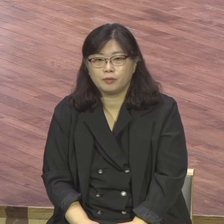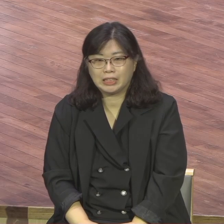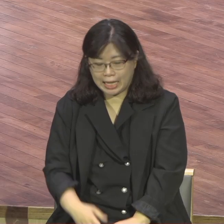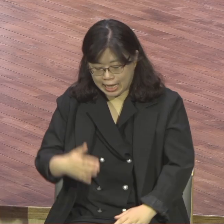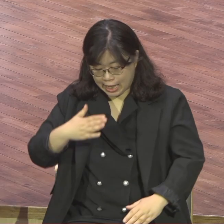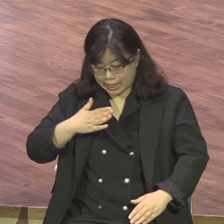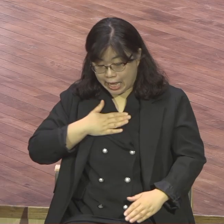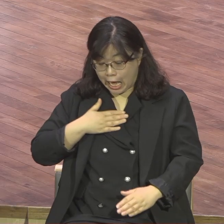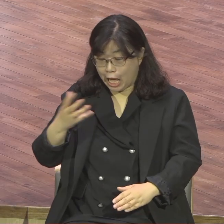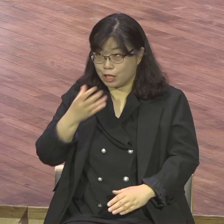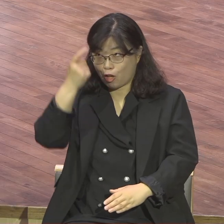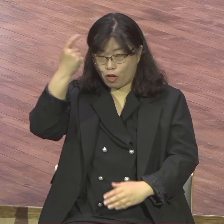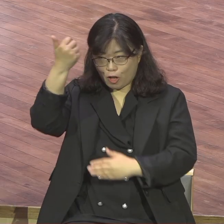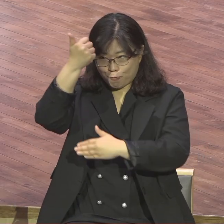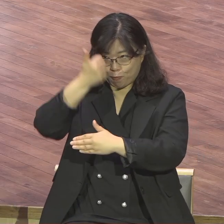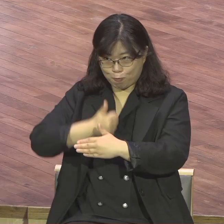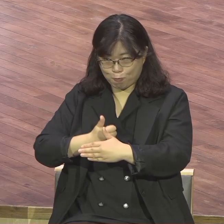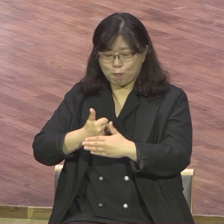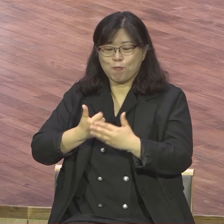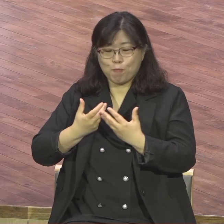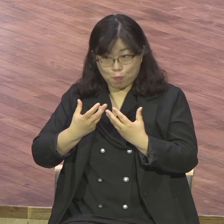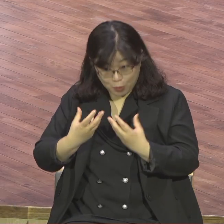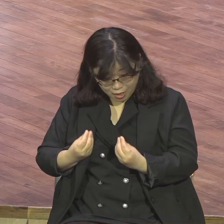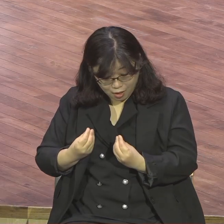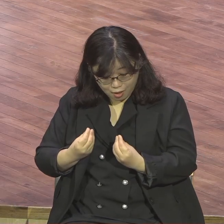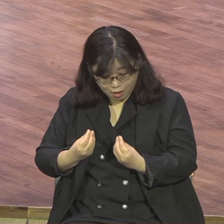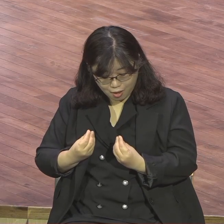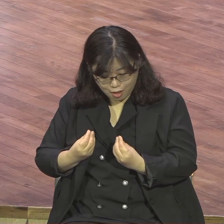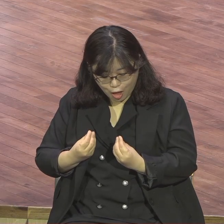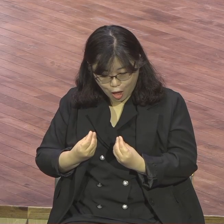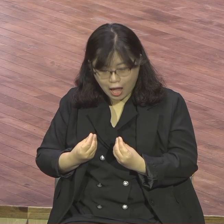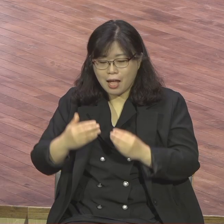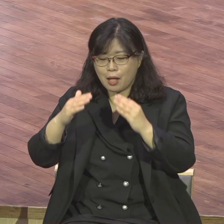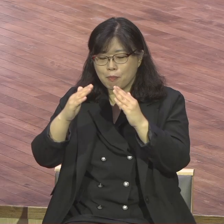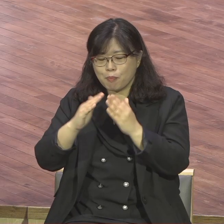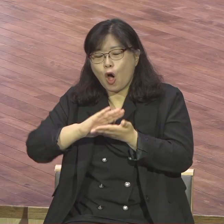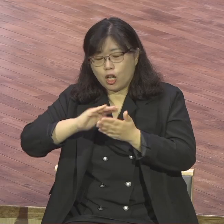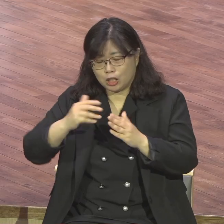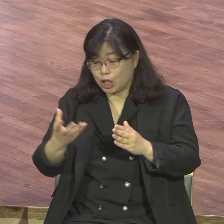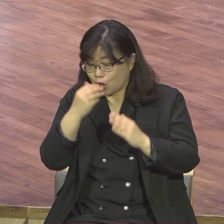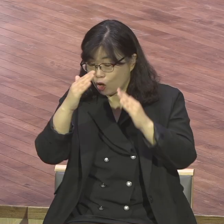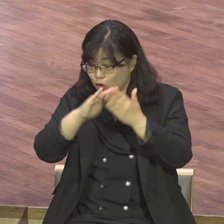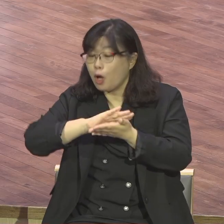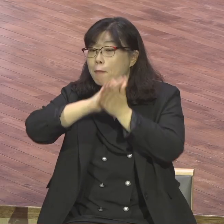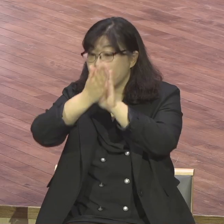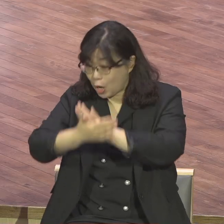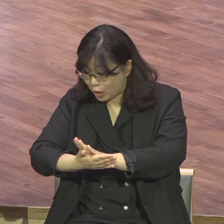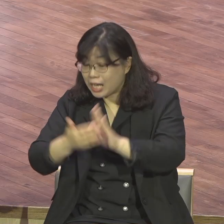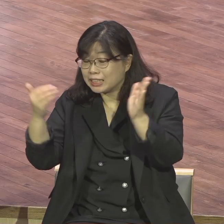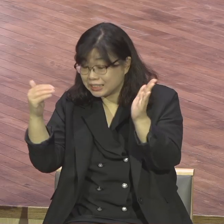체질에서 벗어나서 이제는 하나님께 영광을 돌려드리는 삶 오직의 체질